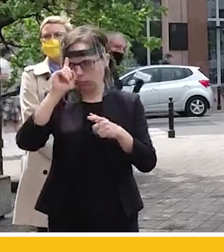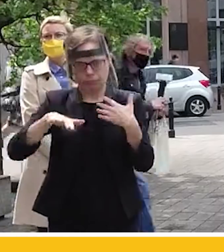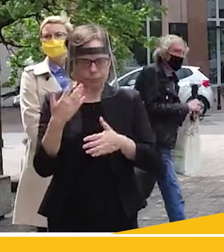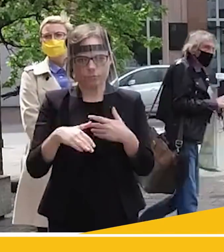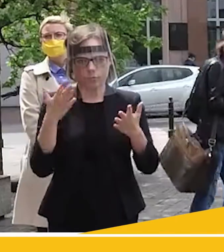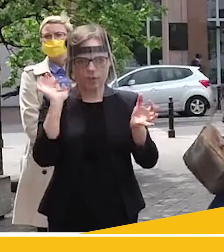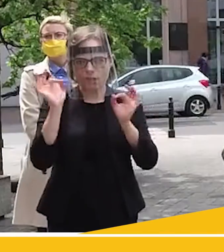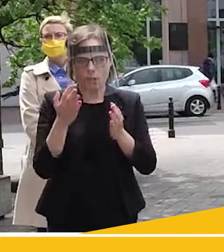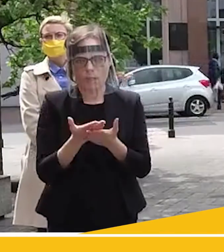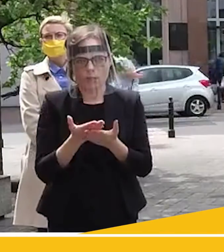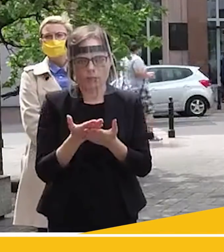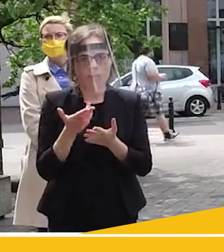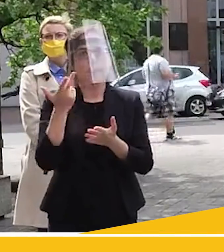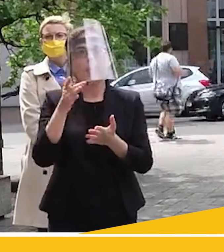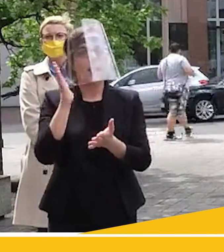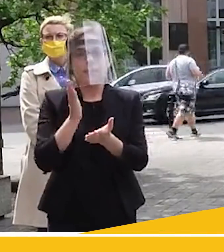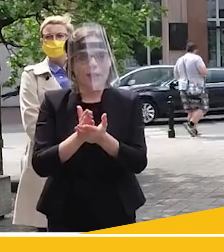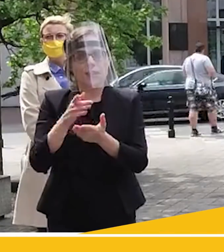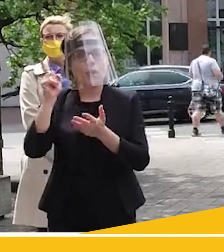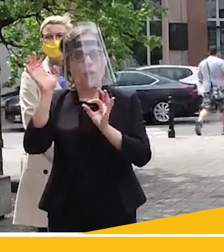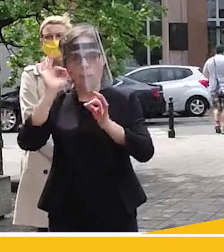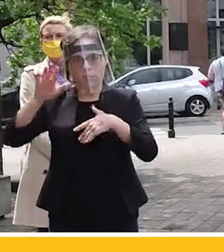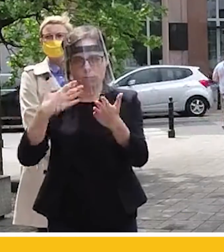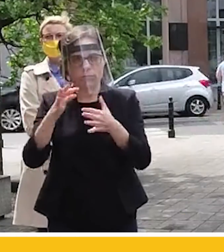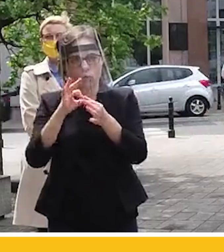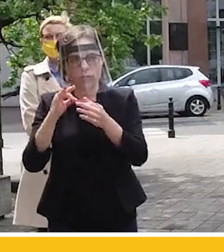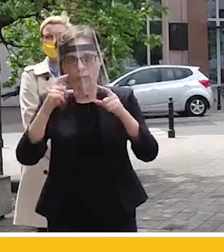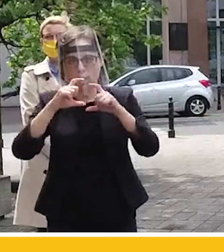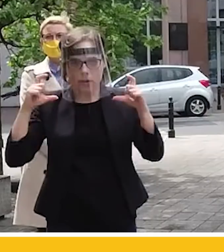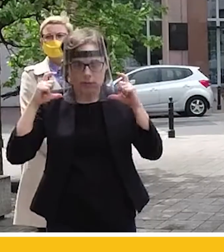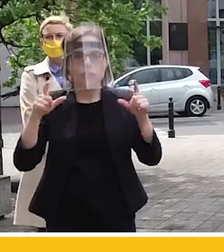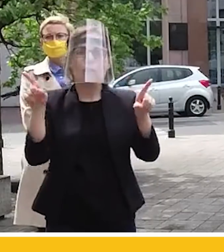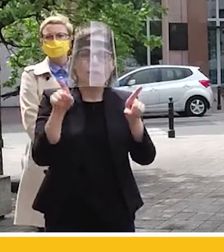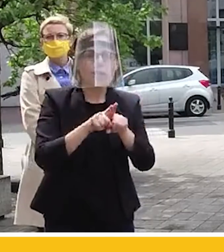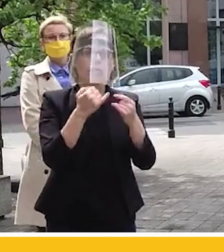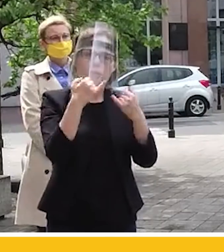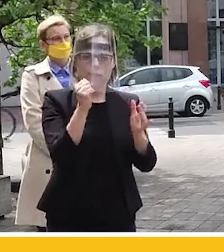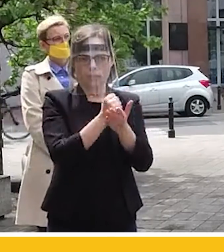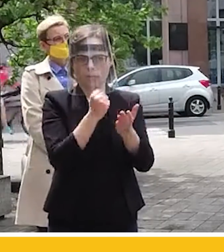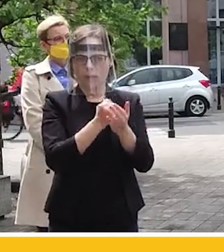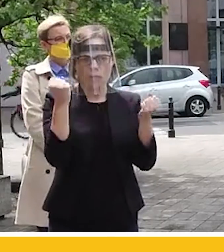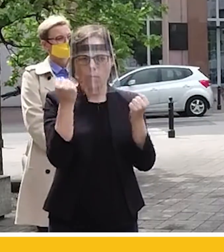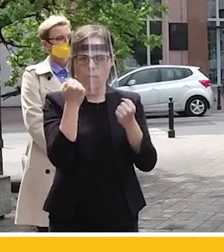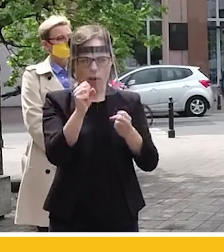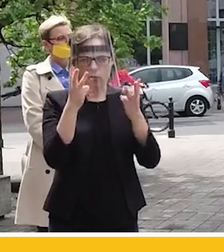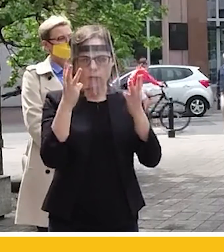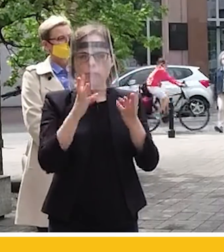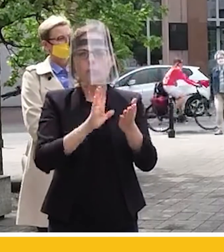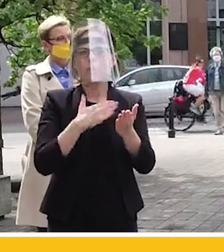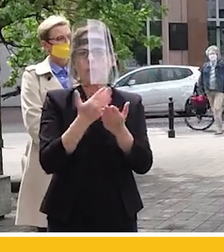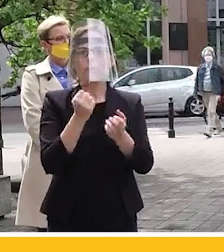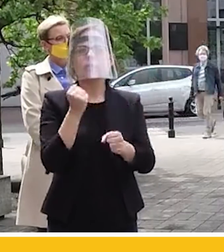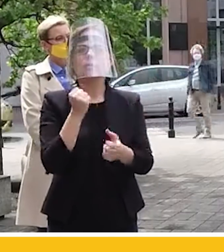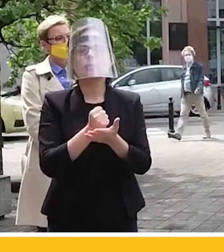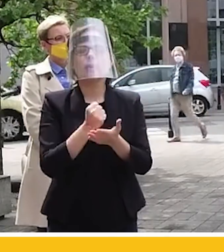informacyjny dotyczy nie tylko takich kwestii jak maseczki, on dotyczy również kwestii naprawdę krytycznie ważnych, choćby takich jak kwestia